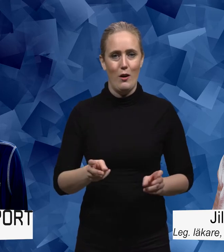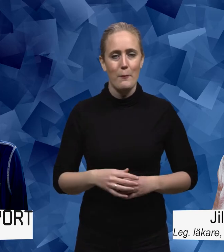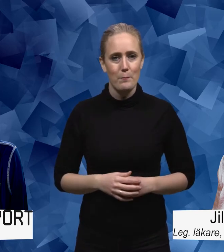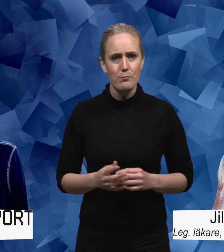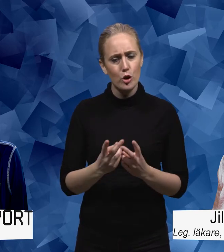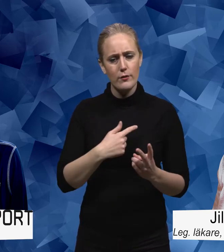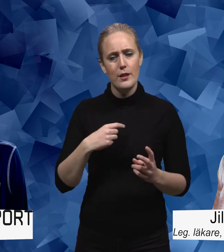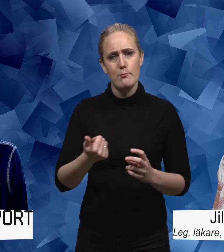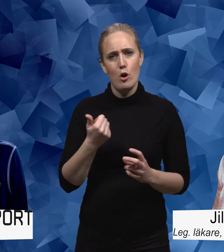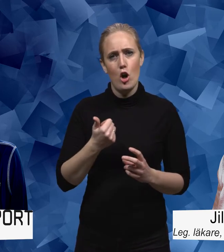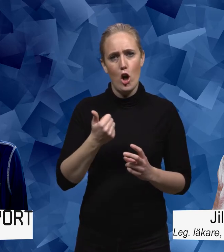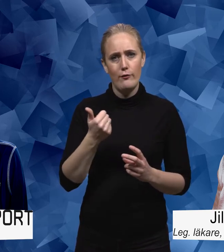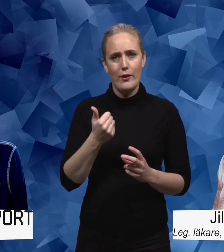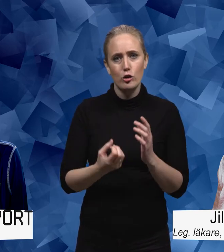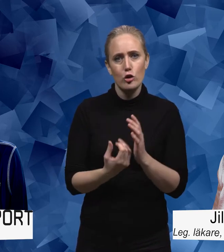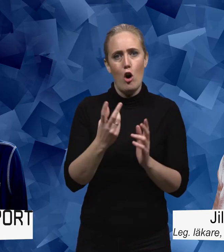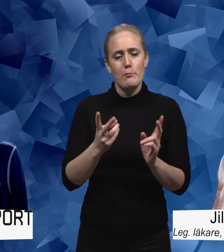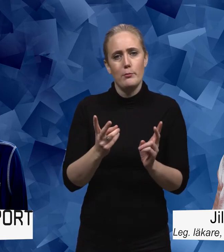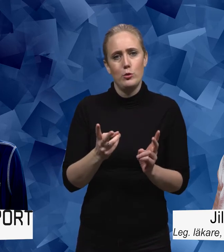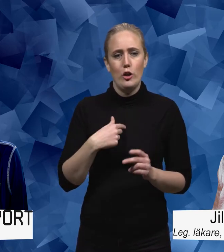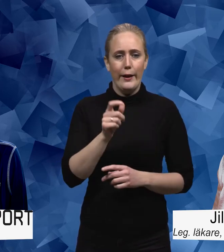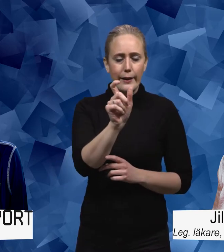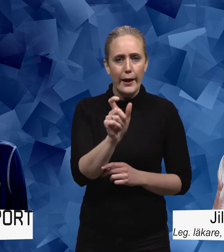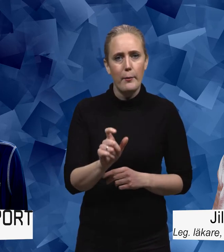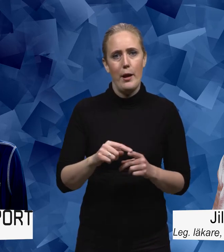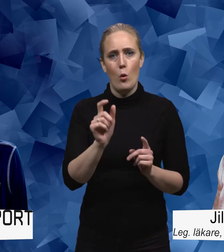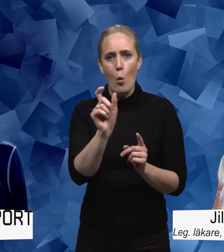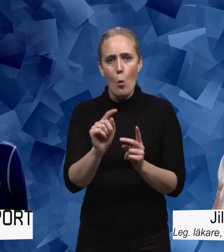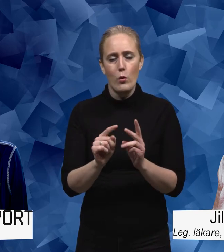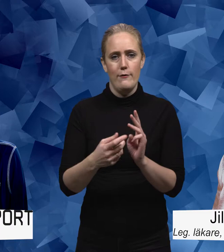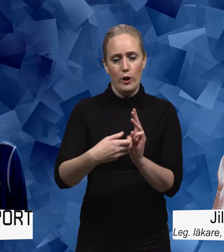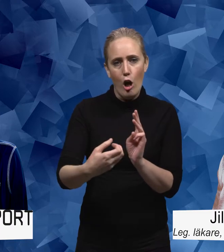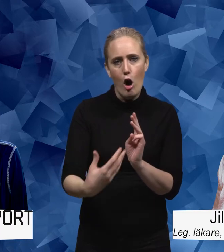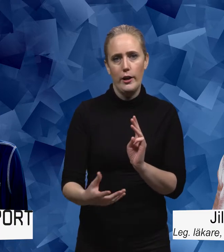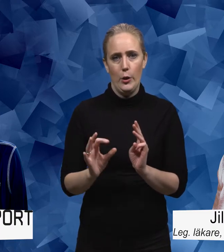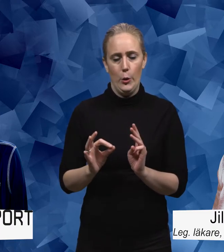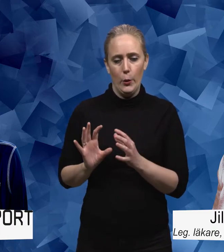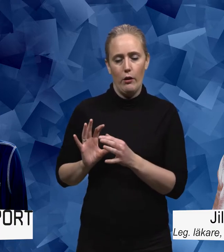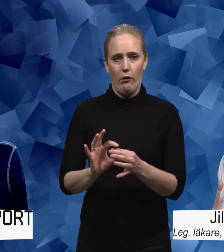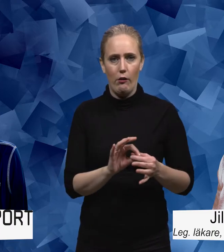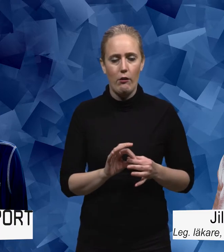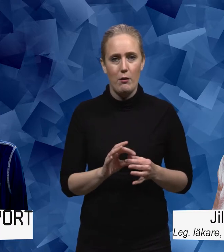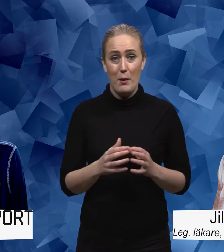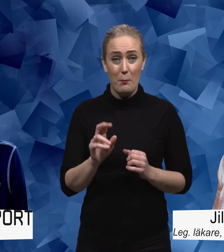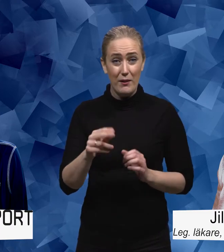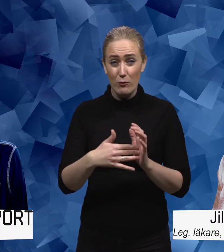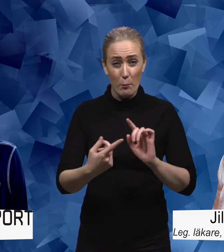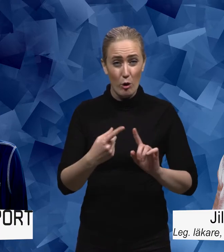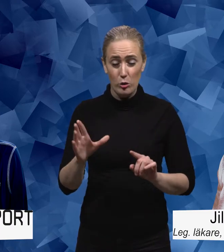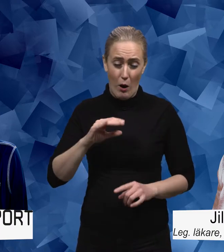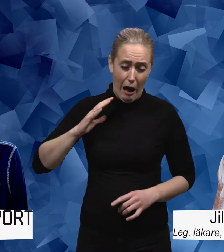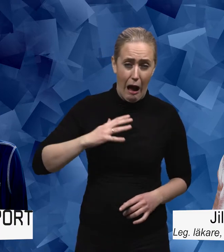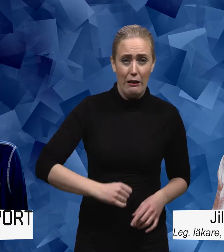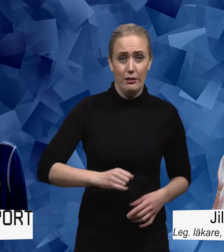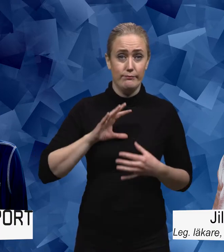vi också hitta på terminologi och ord och förklaringar när vi ska få ihop det här igen. För det hör ju faktiskt ihop helt och hållet från